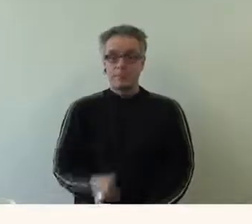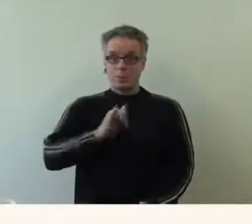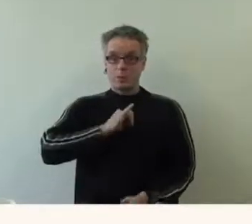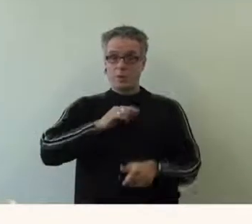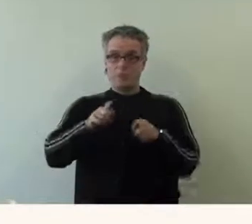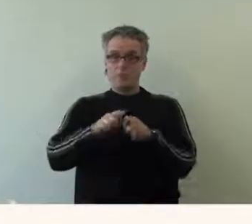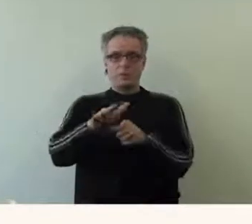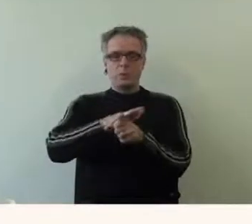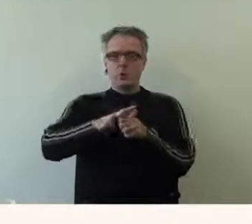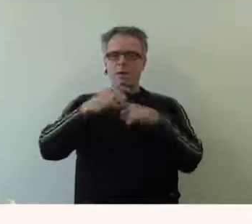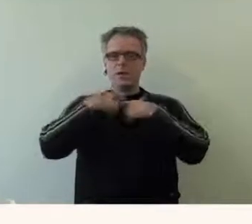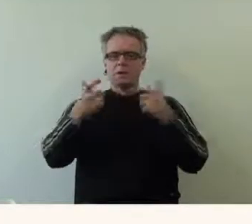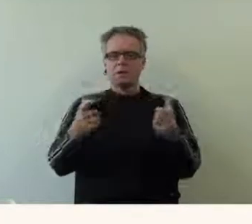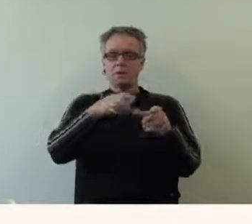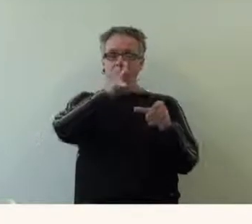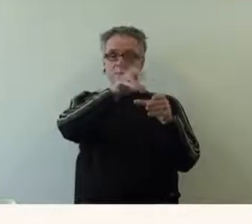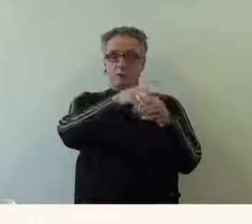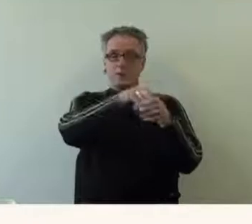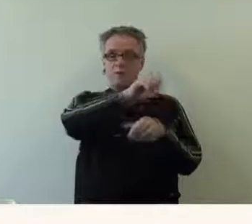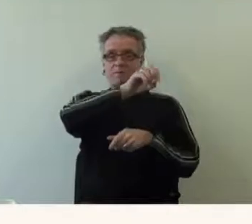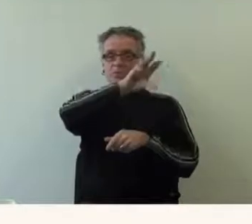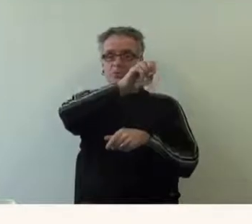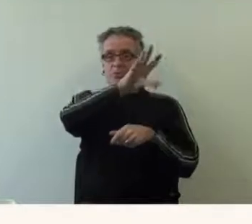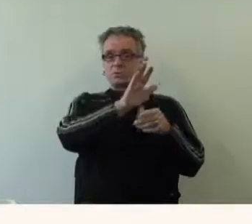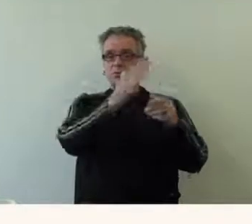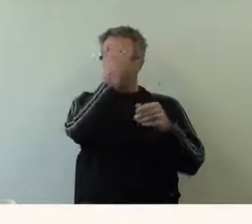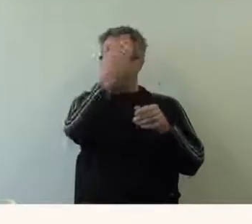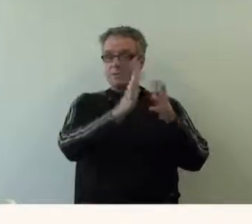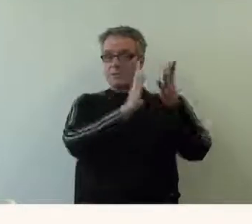Les toilettes sont accessibles et équipées de flashs lumineux.